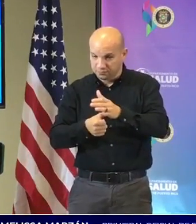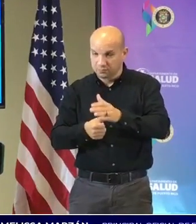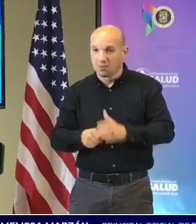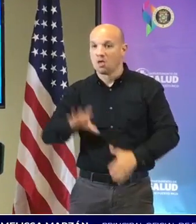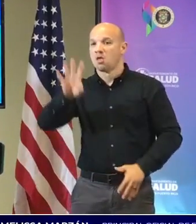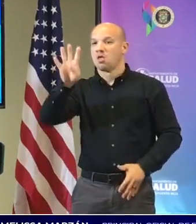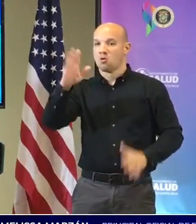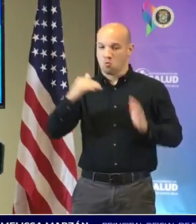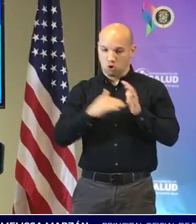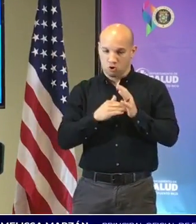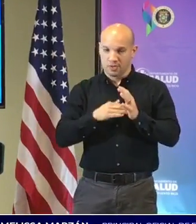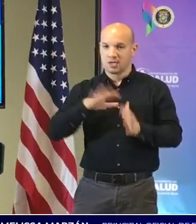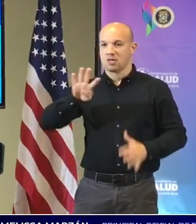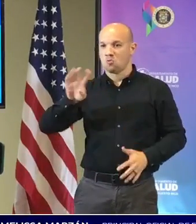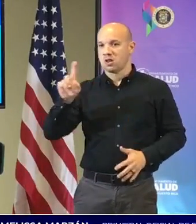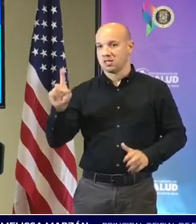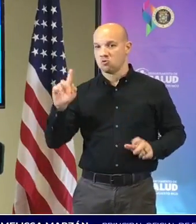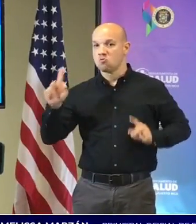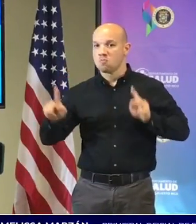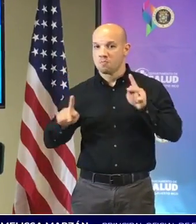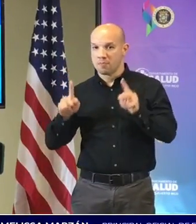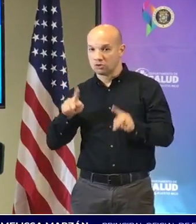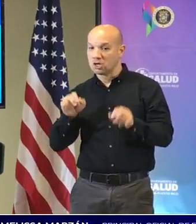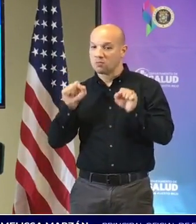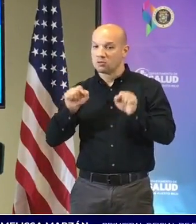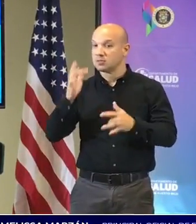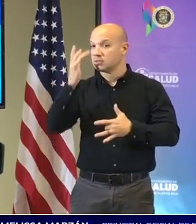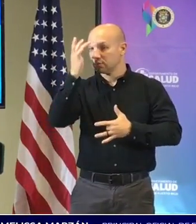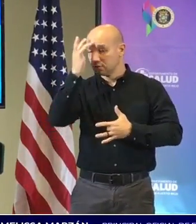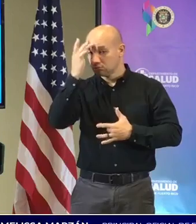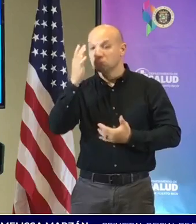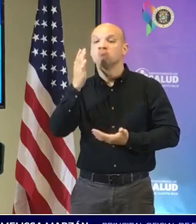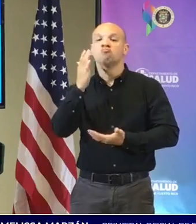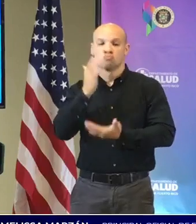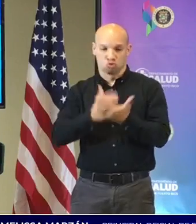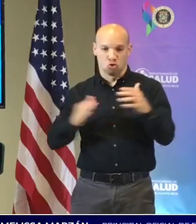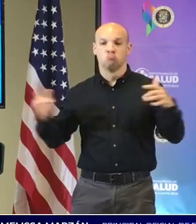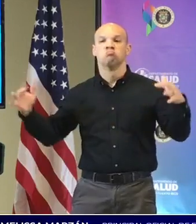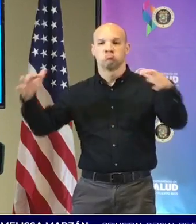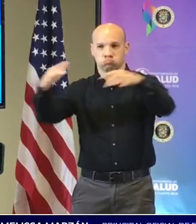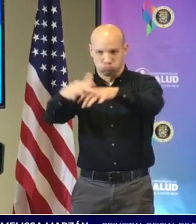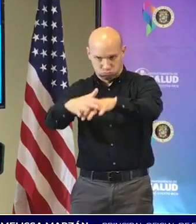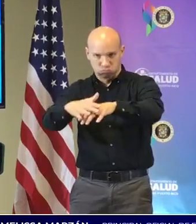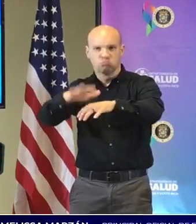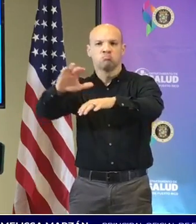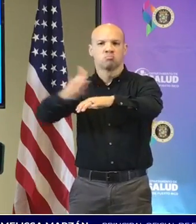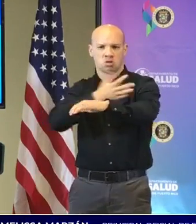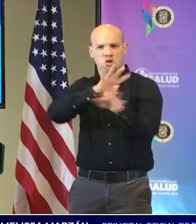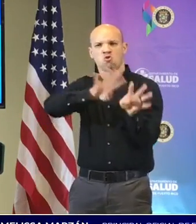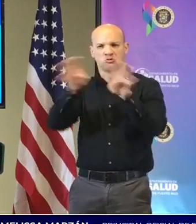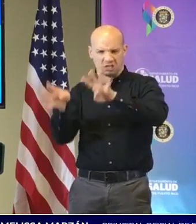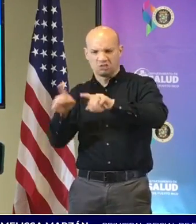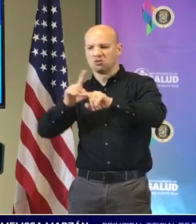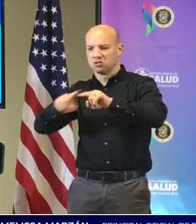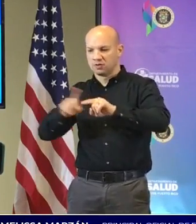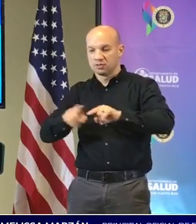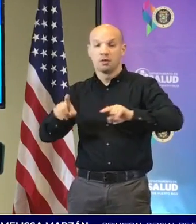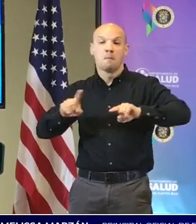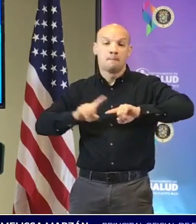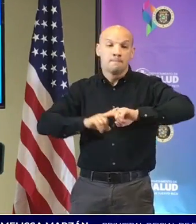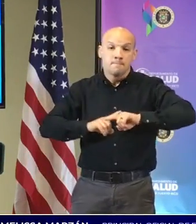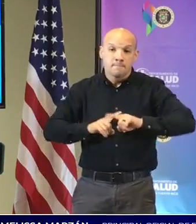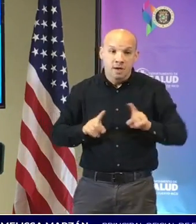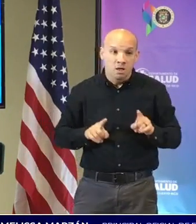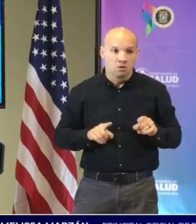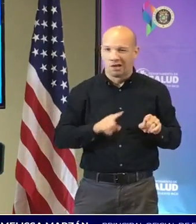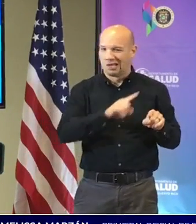4041 casos que mencionamos ciertamente hay personas que visitaron eventos multitudinarios pero igual hay distintas